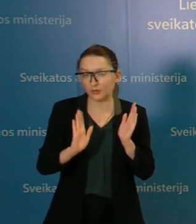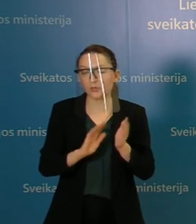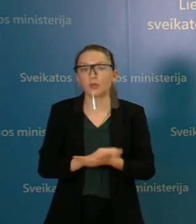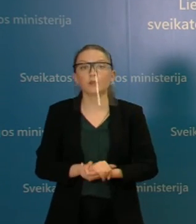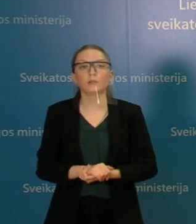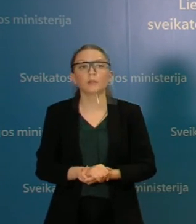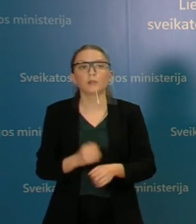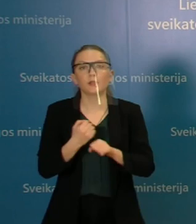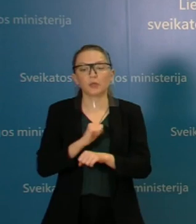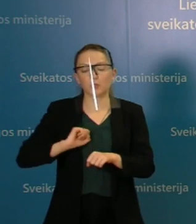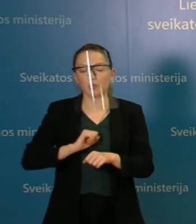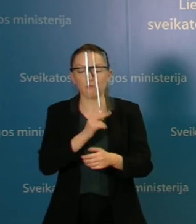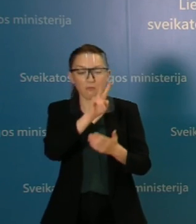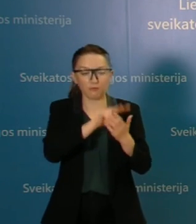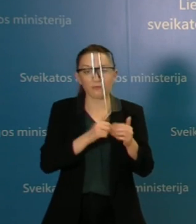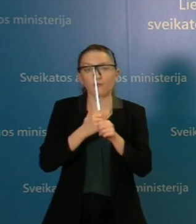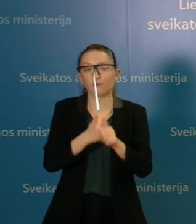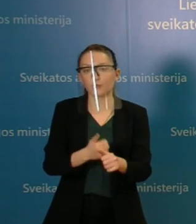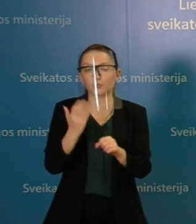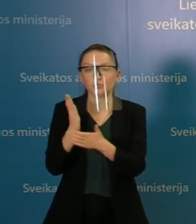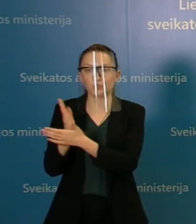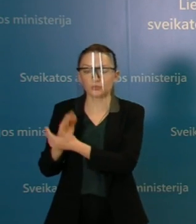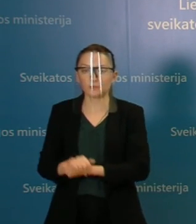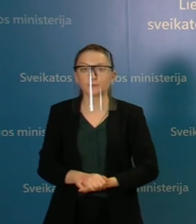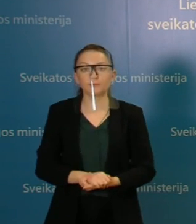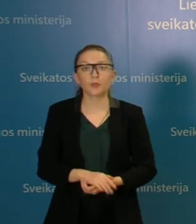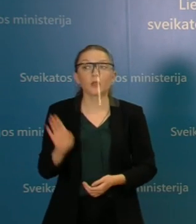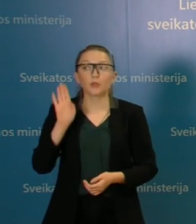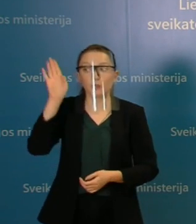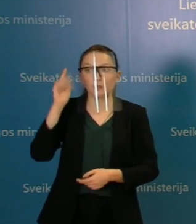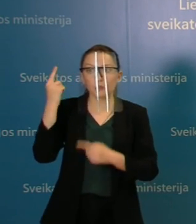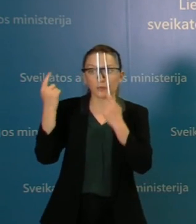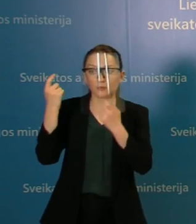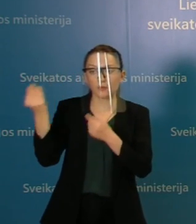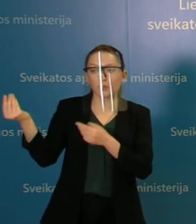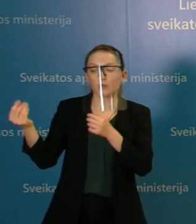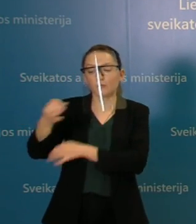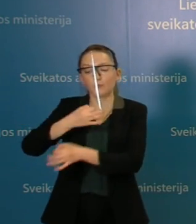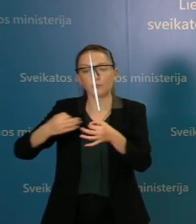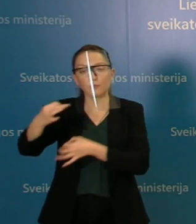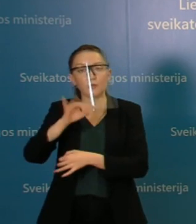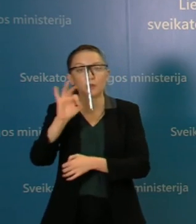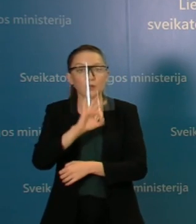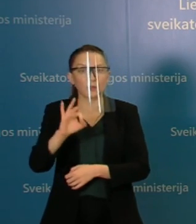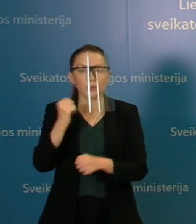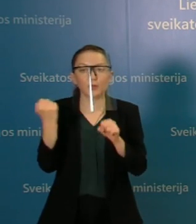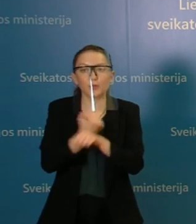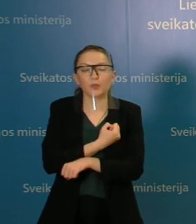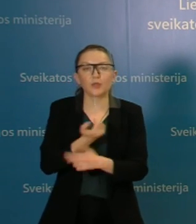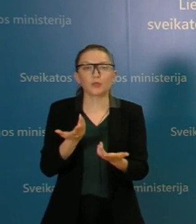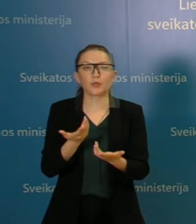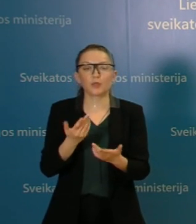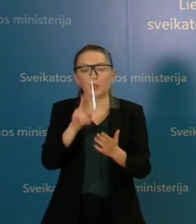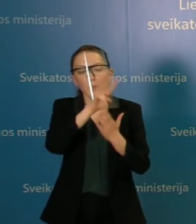ir jais medicai vadovaujasi. Šiandien tarp kitko ryte, kaip tik diskutavom, kad reikėtų juos